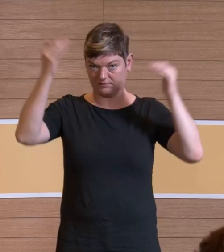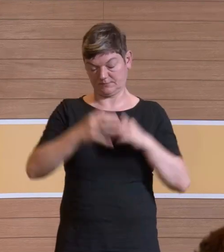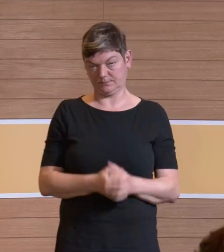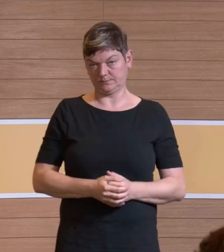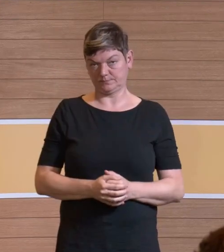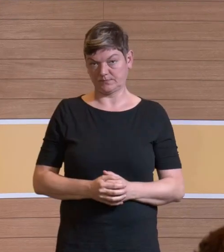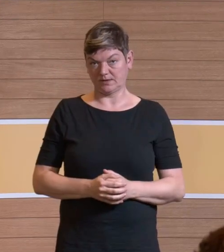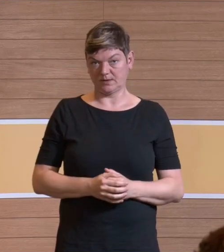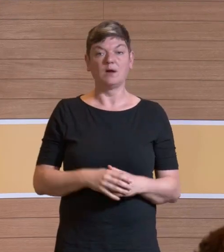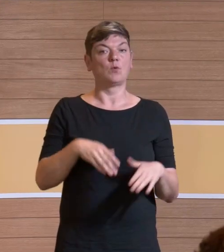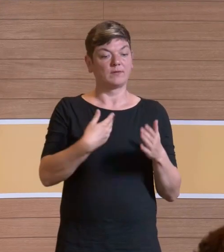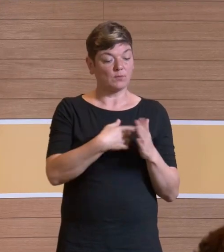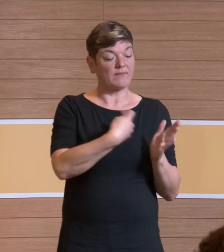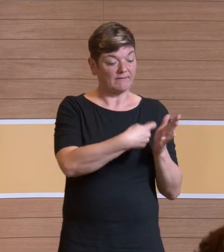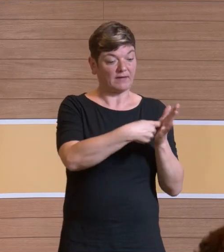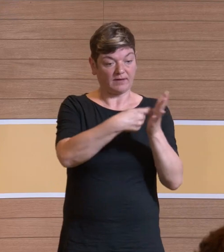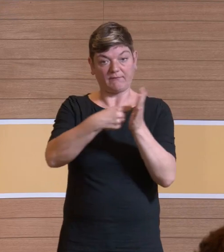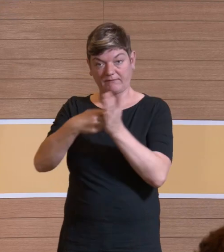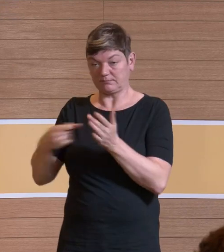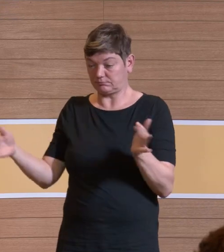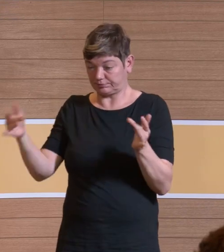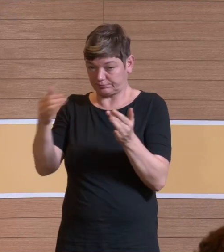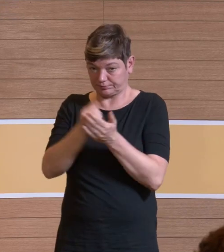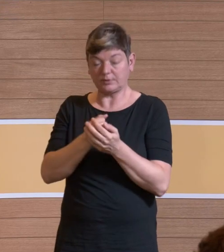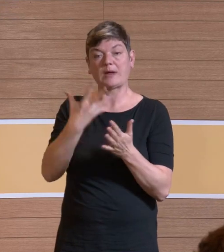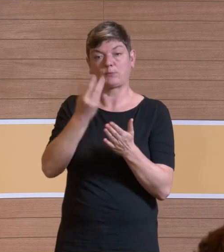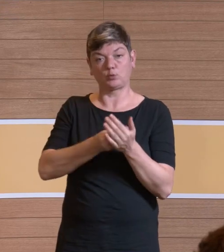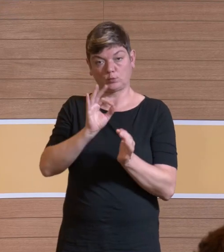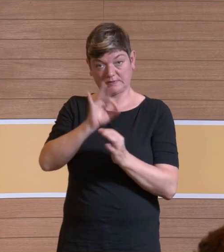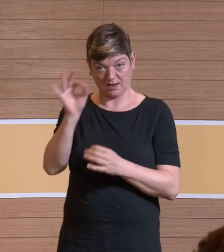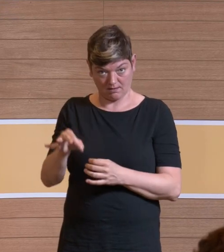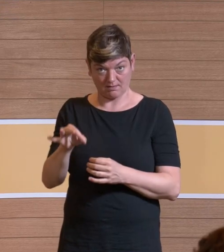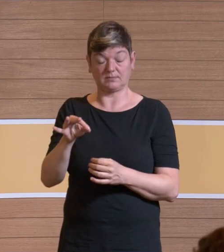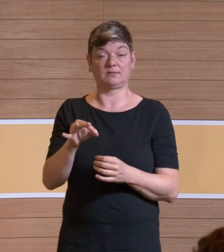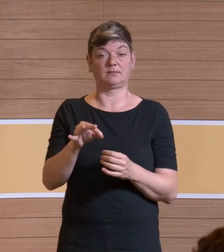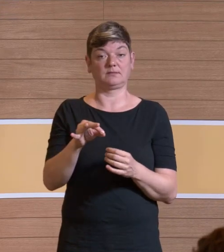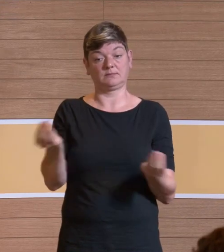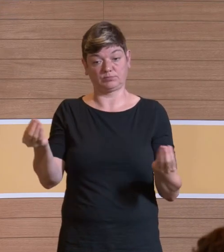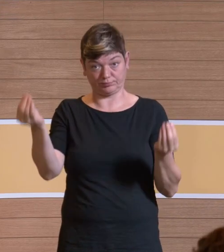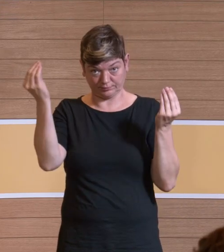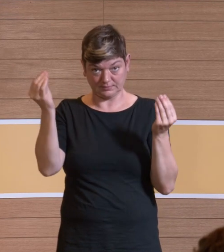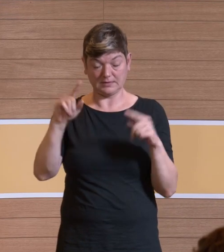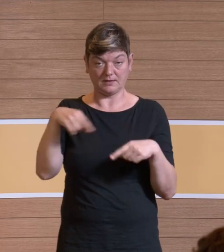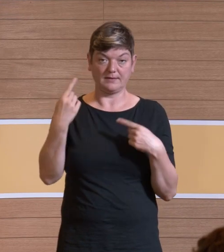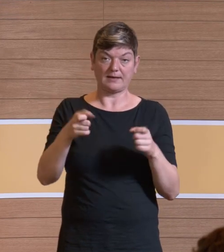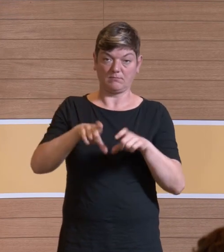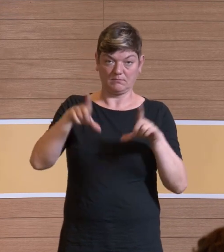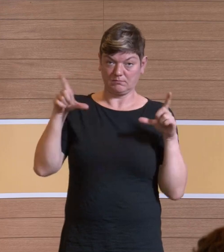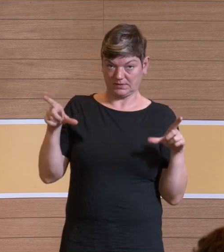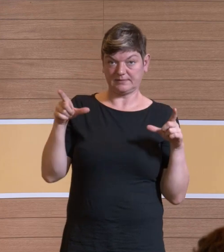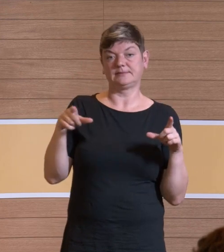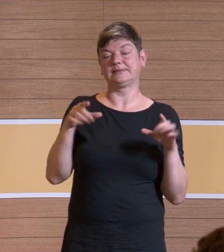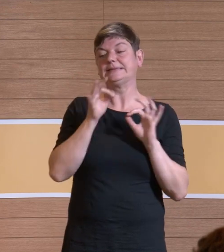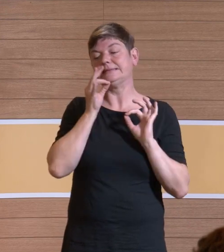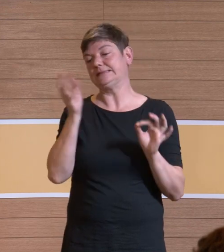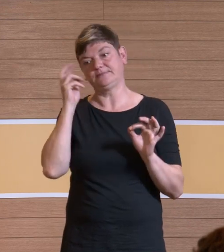ordne ich diese Werte alle zu, den Absorptionsgrad, ermittle dann aus dem Bild, das ist natürlich jetzt nicht exakte Wissenschaft,